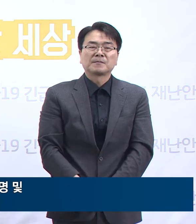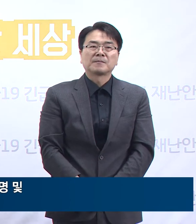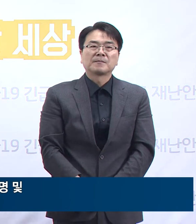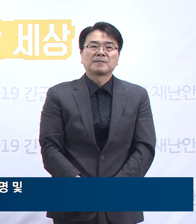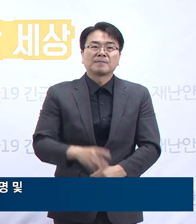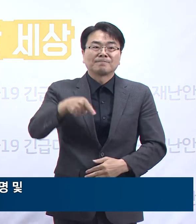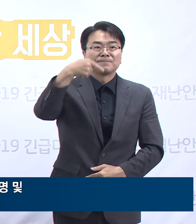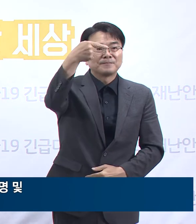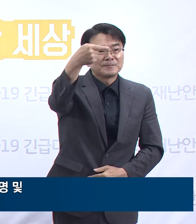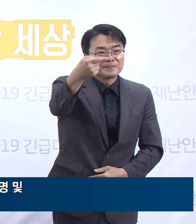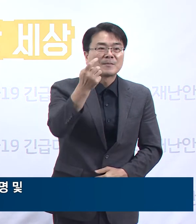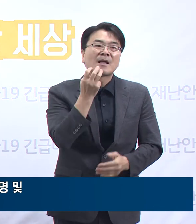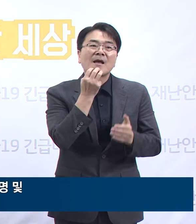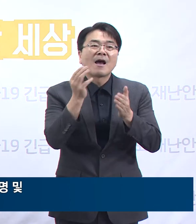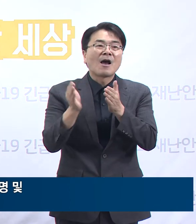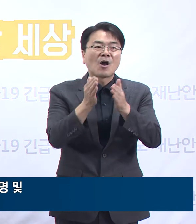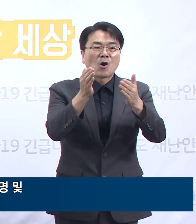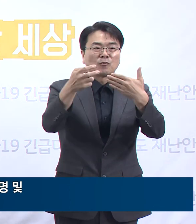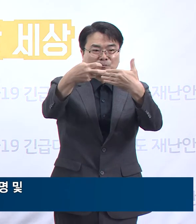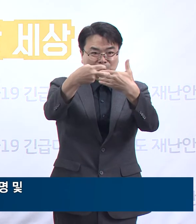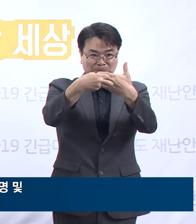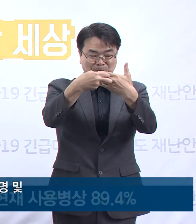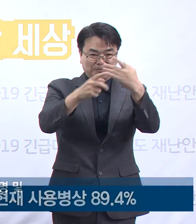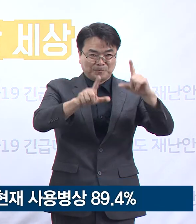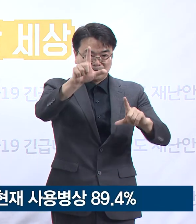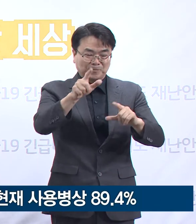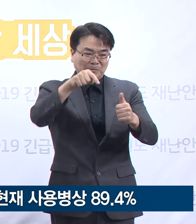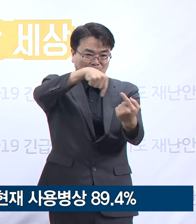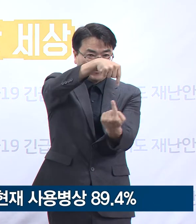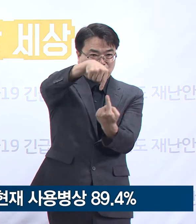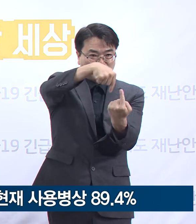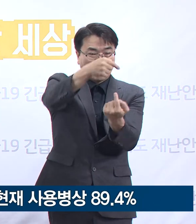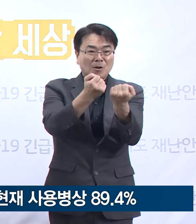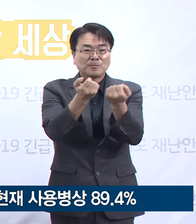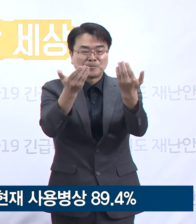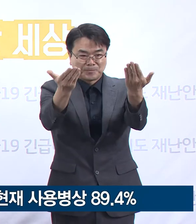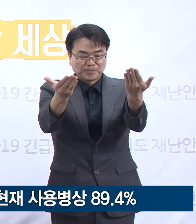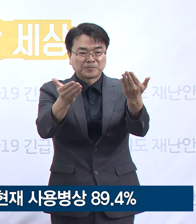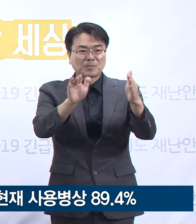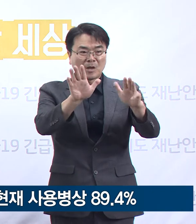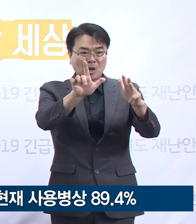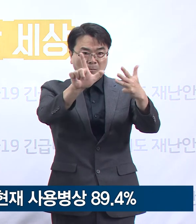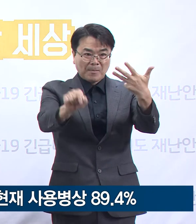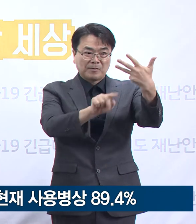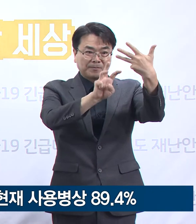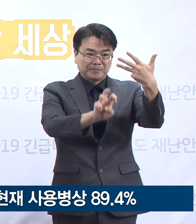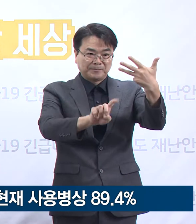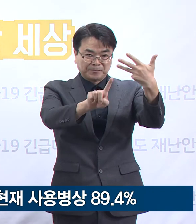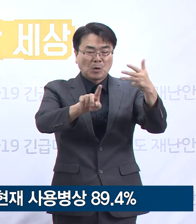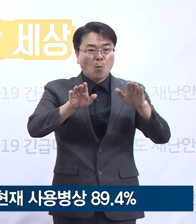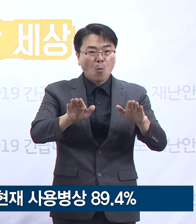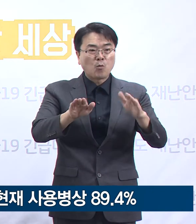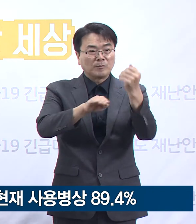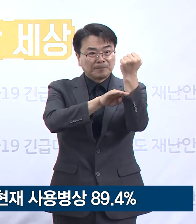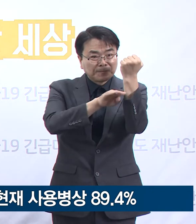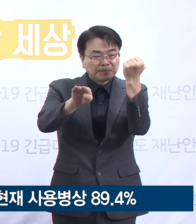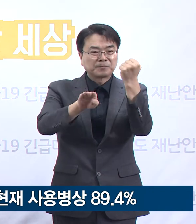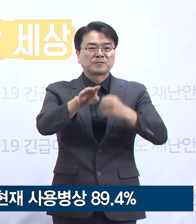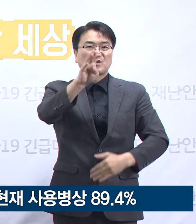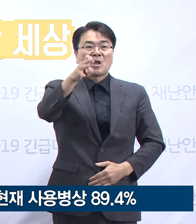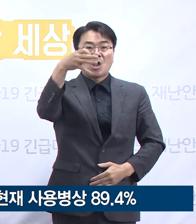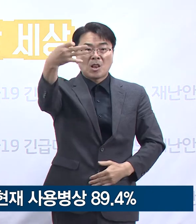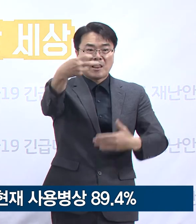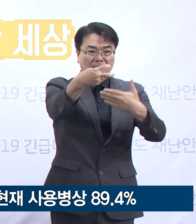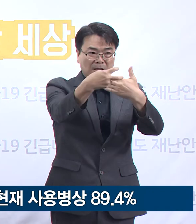다음은 경기도 병상 운영 현황입니다. 8월 31일 0시 기준 경기도는 총 14개